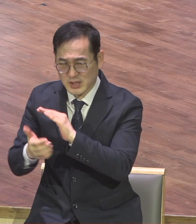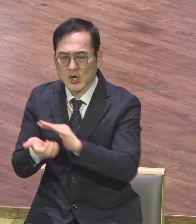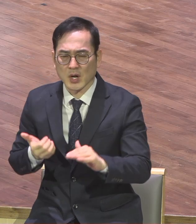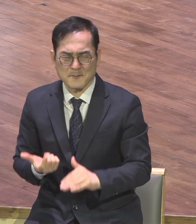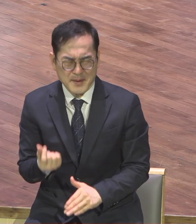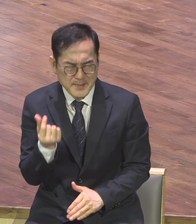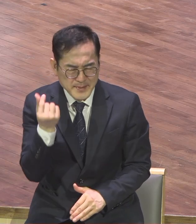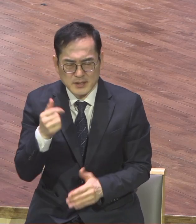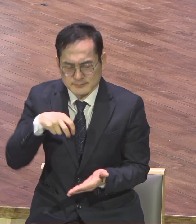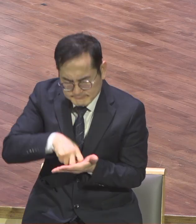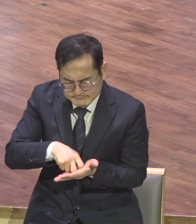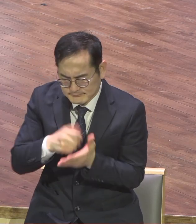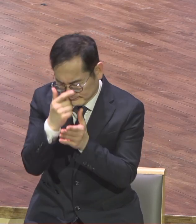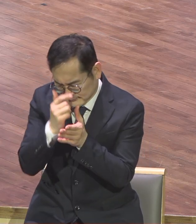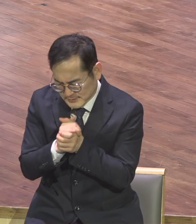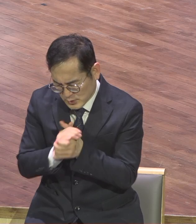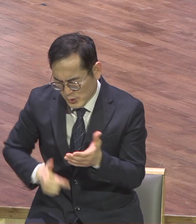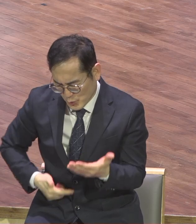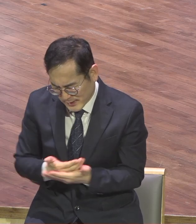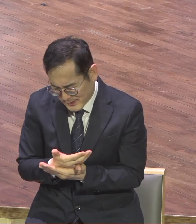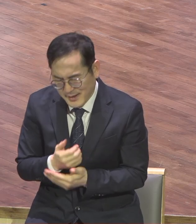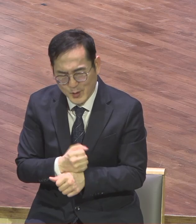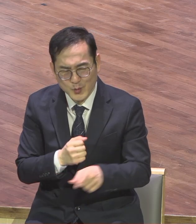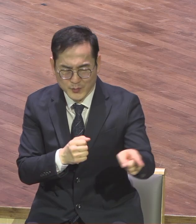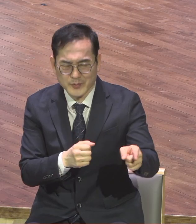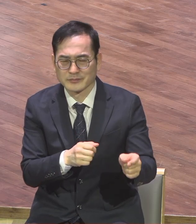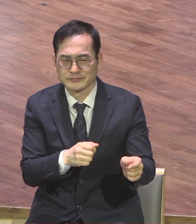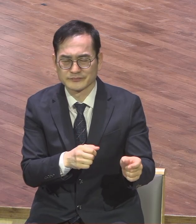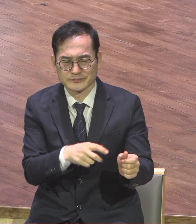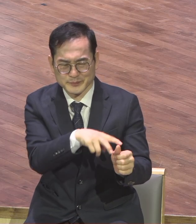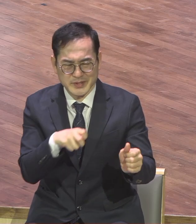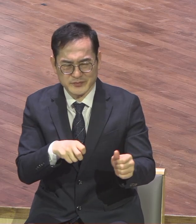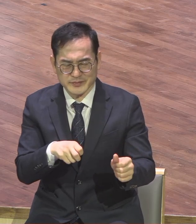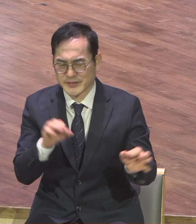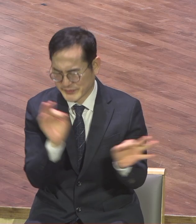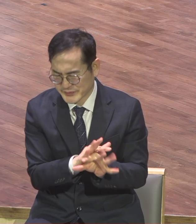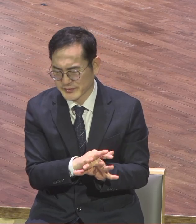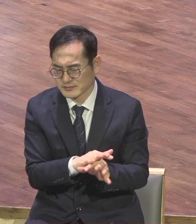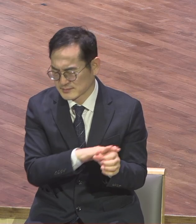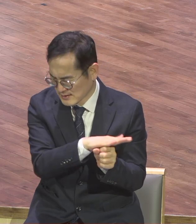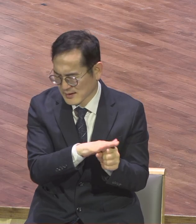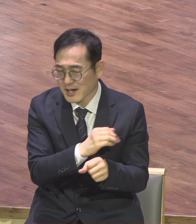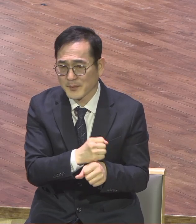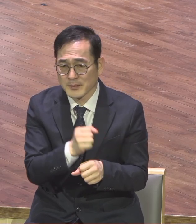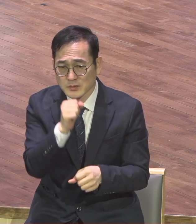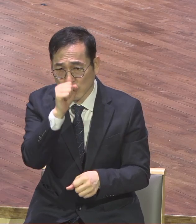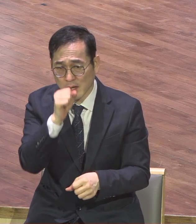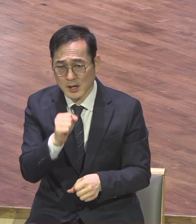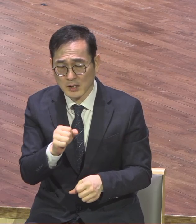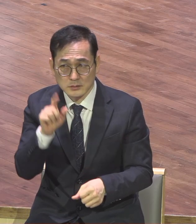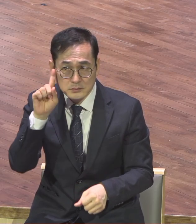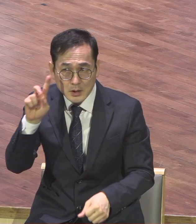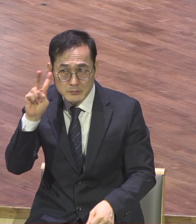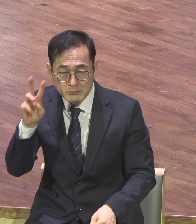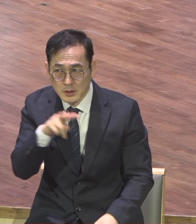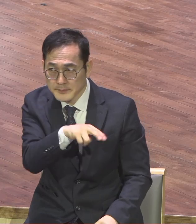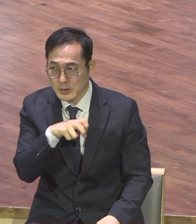그러면 계속 미워합니다 5년이고 10년이고 평생 시어머니를 미워한다 그 사람